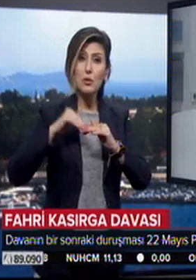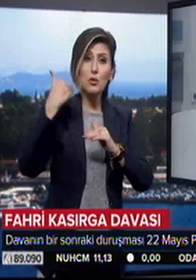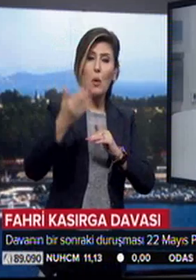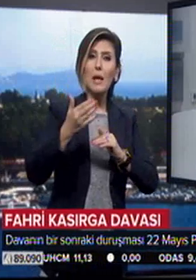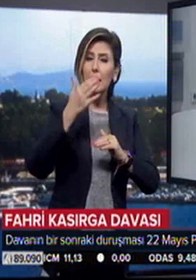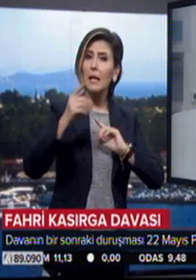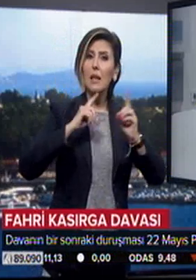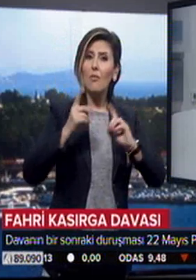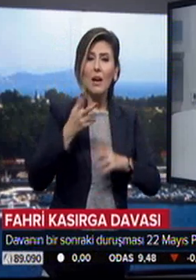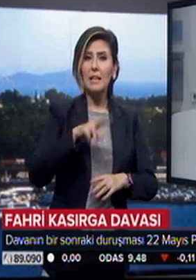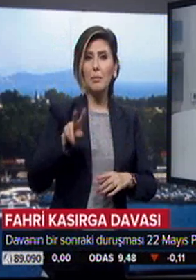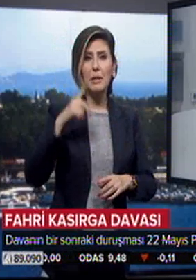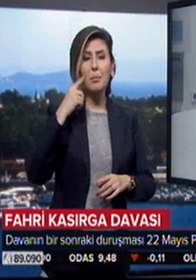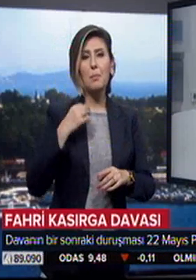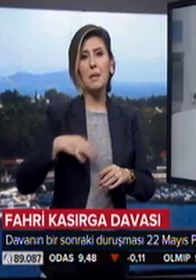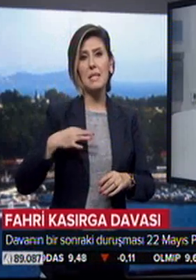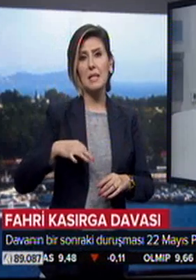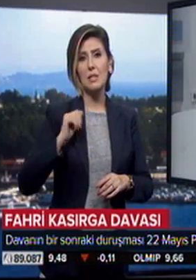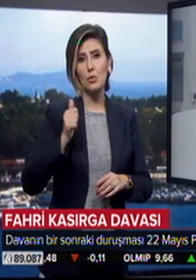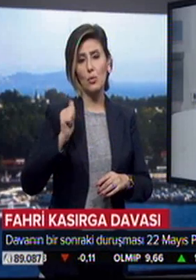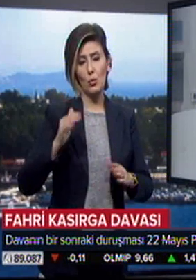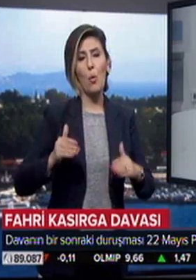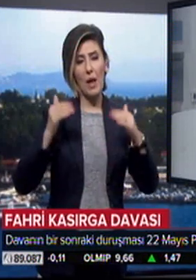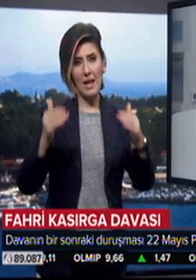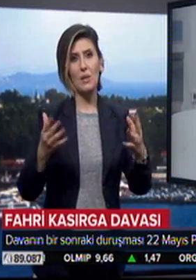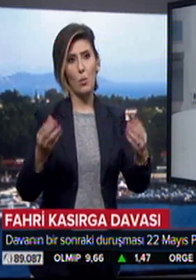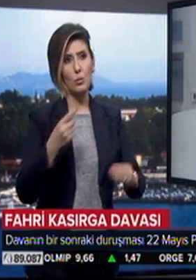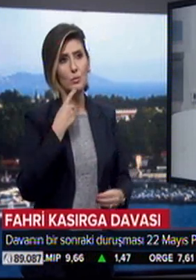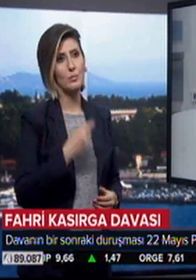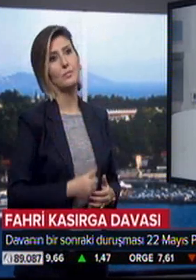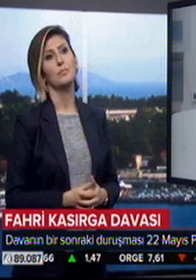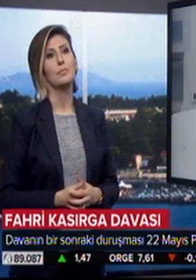sonraki duruşması 22 Mayıs pazartesi gününe ertelendi.